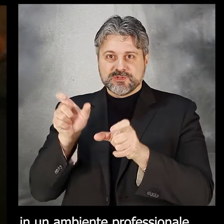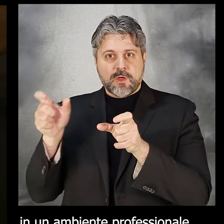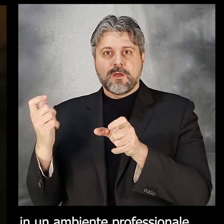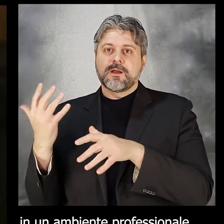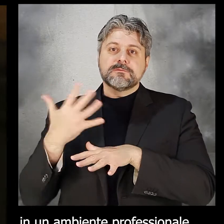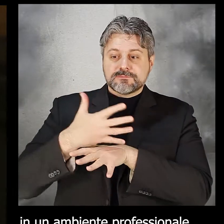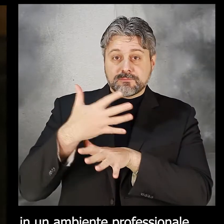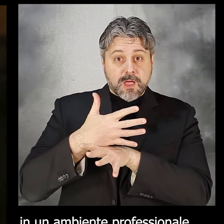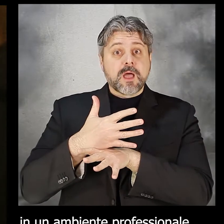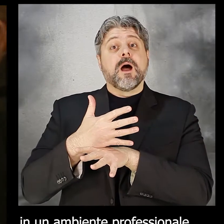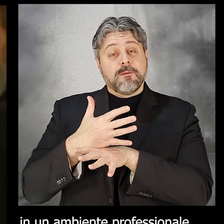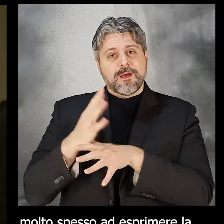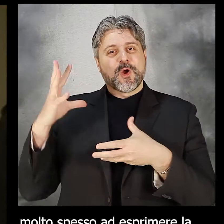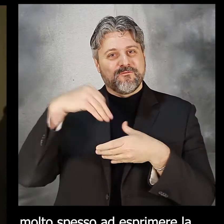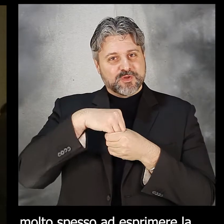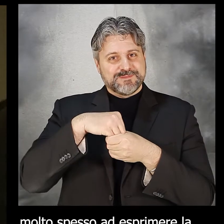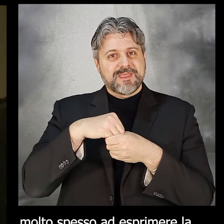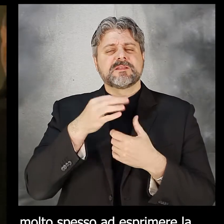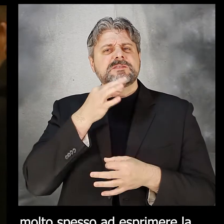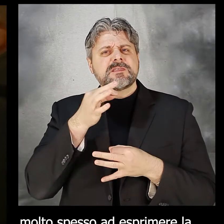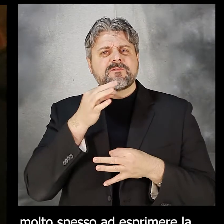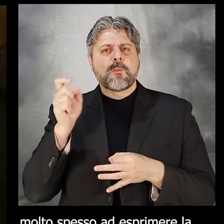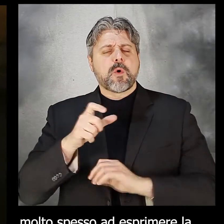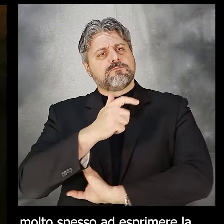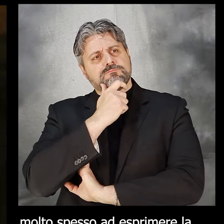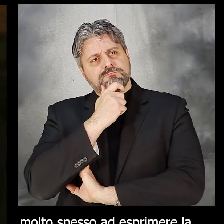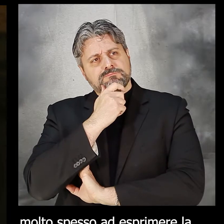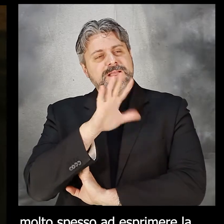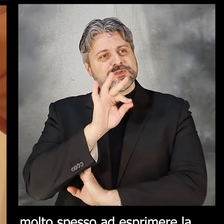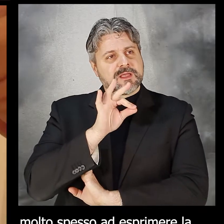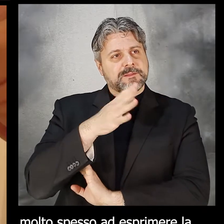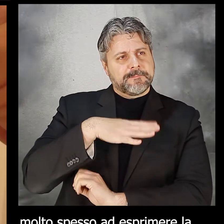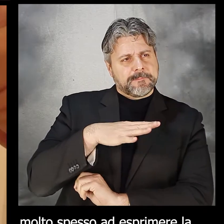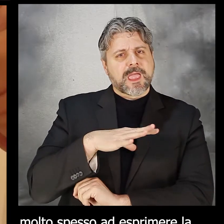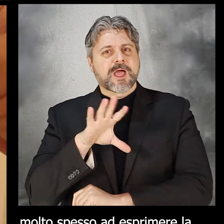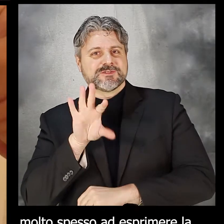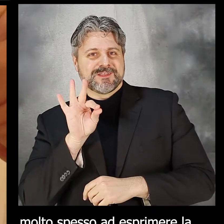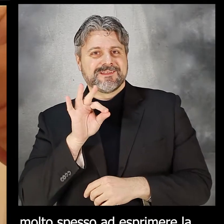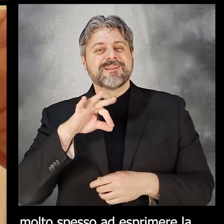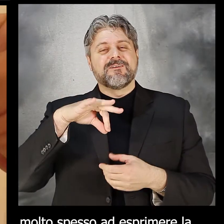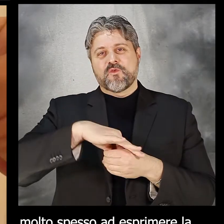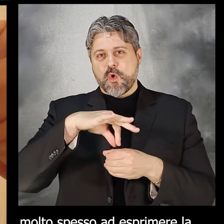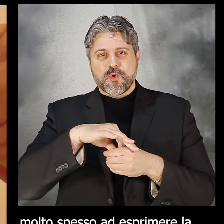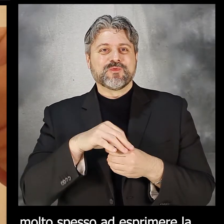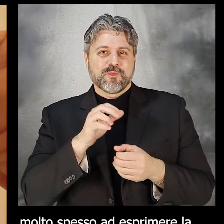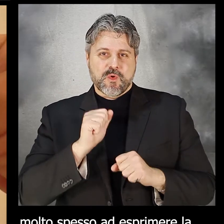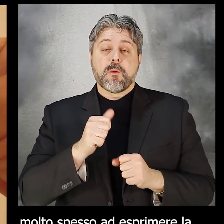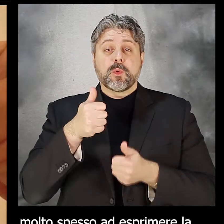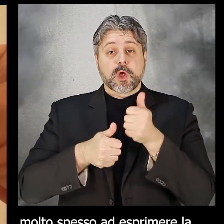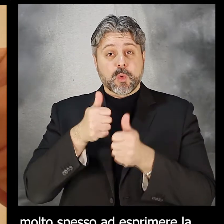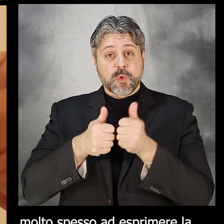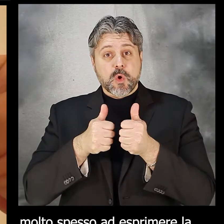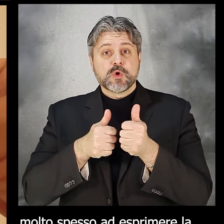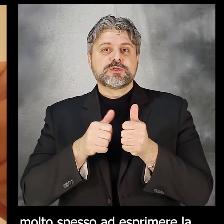attivo del pubblico, chiamato molto spesso ad esprimere la sua preferenza per i lavori esposti in mostra